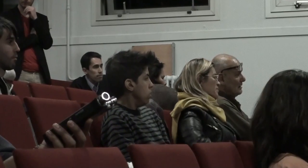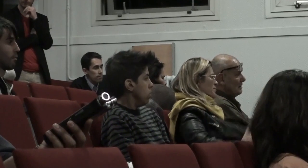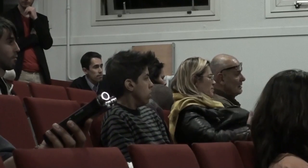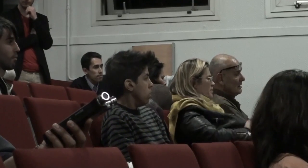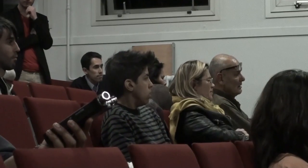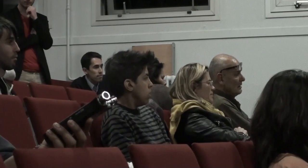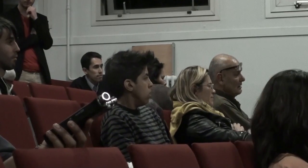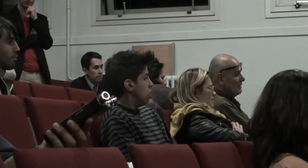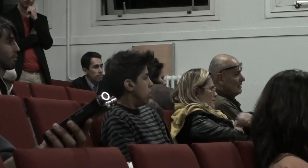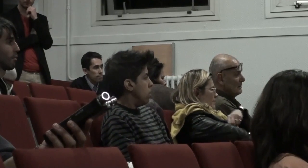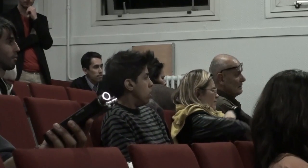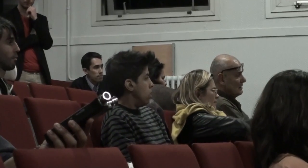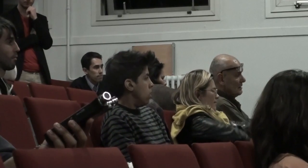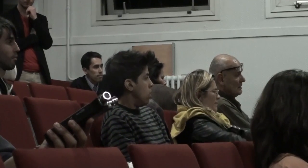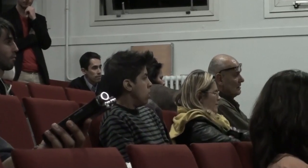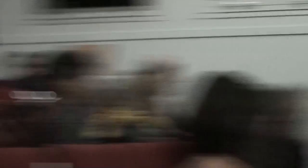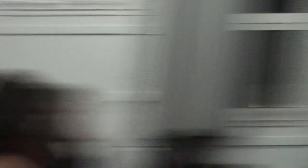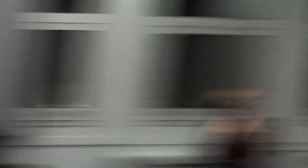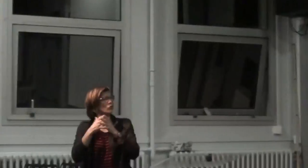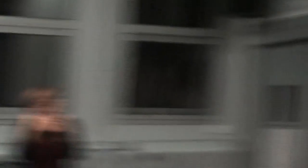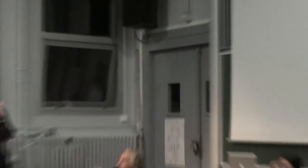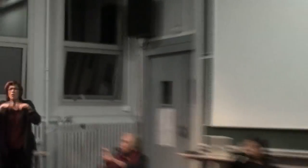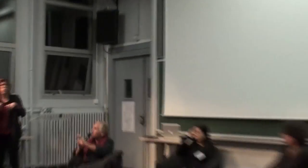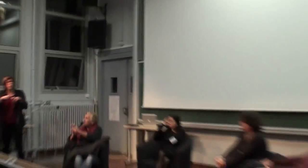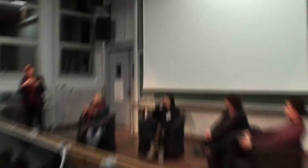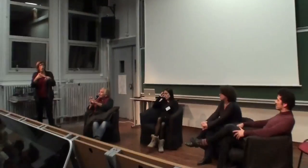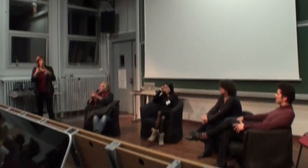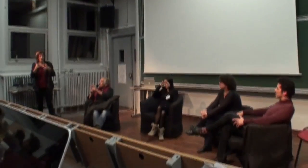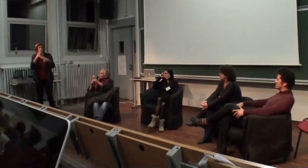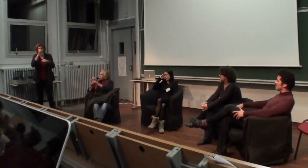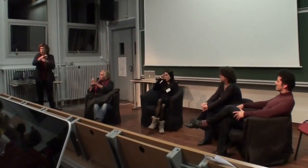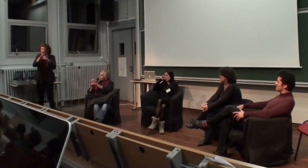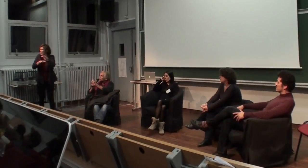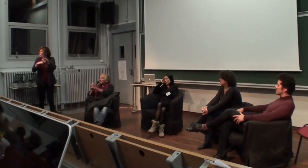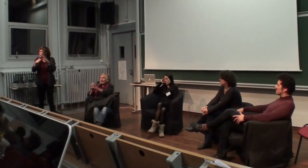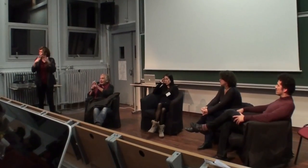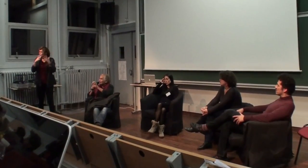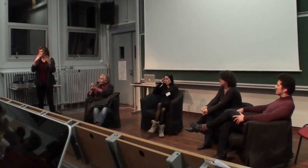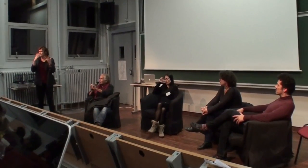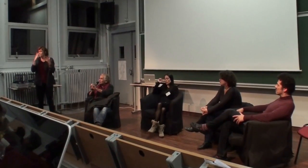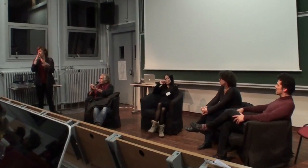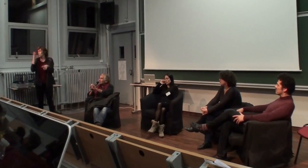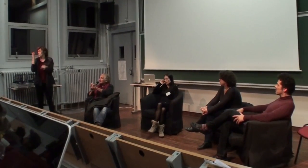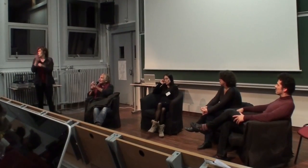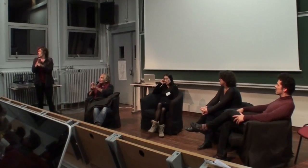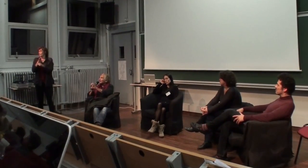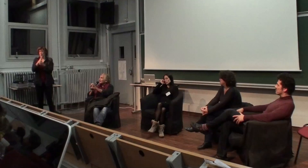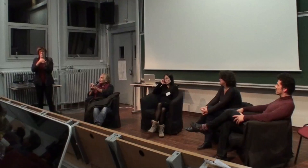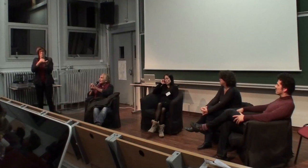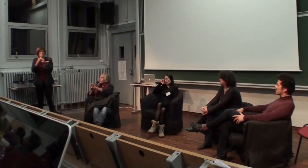nous ne nous opposons absolument pas à que quelqu'un soit implanté ou pas ce que nous nous opposons mais radicalement c'est à l'idée qu'il y